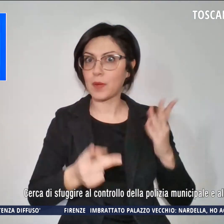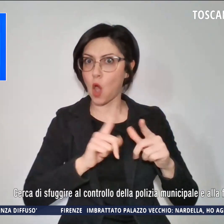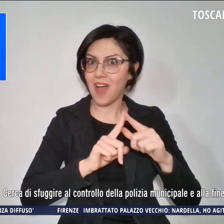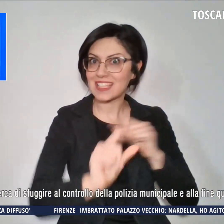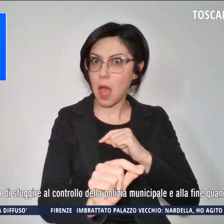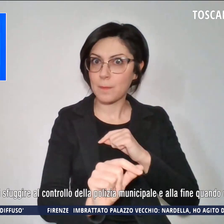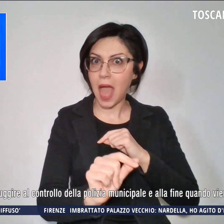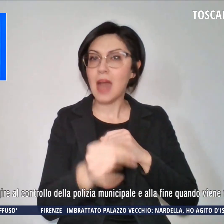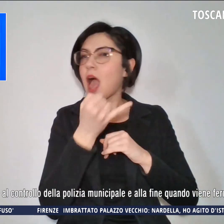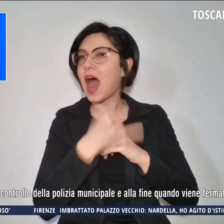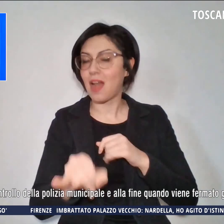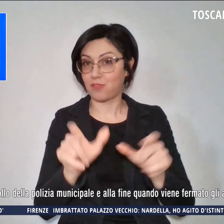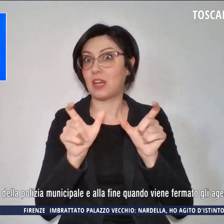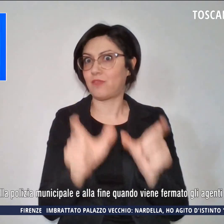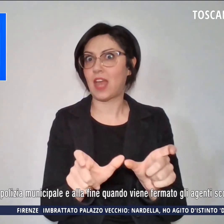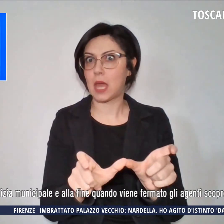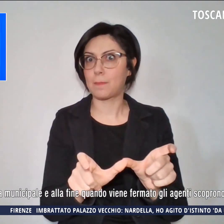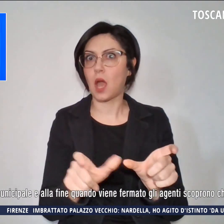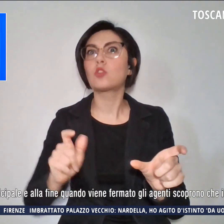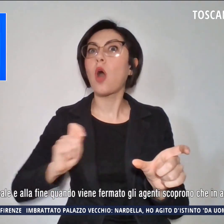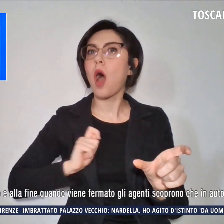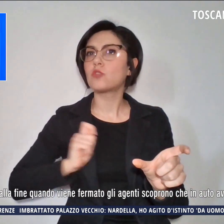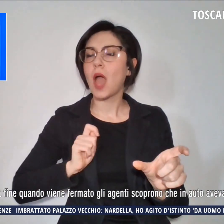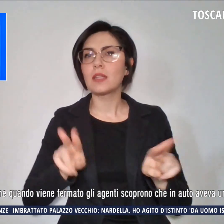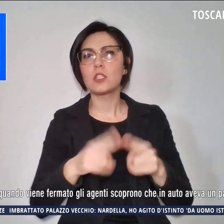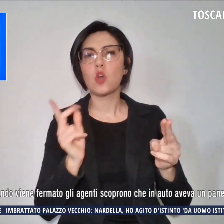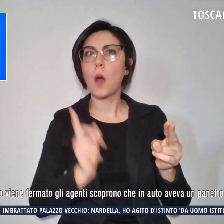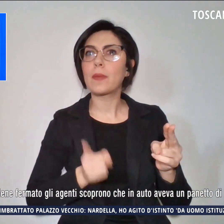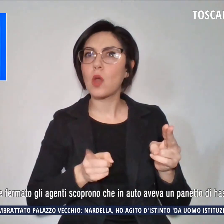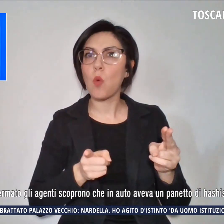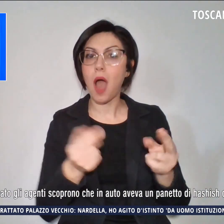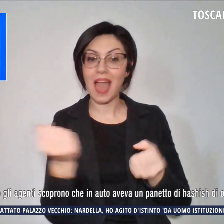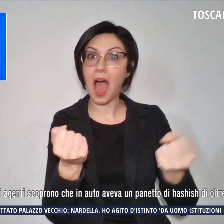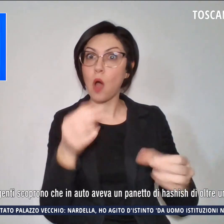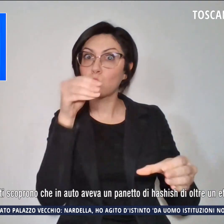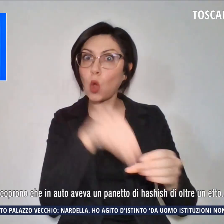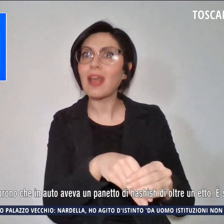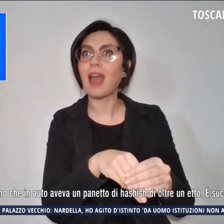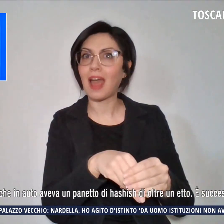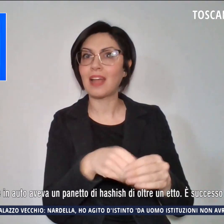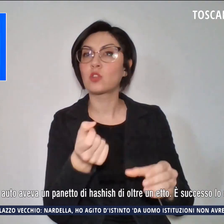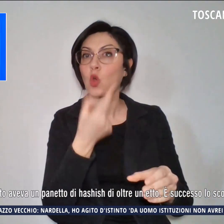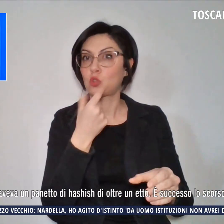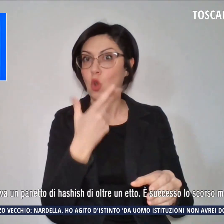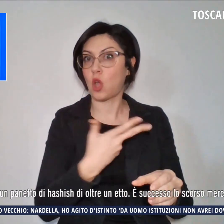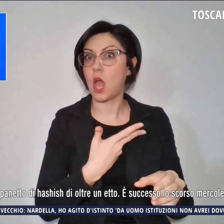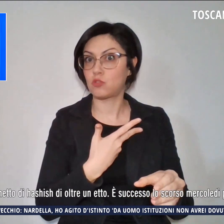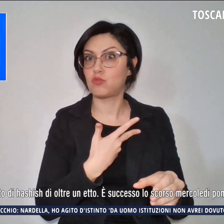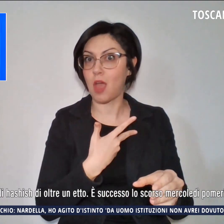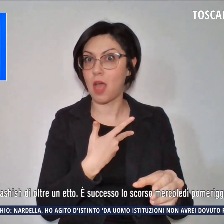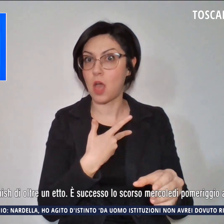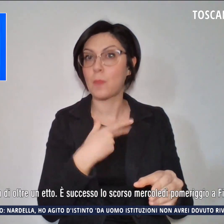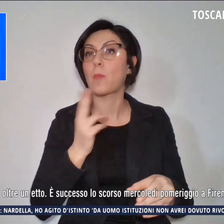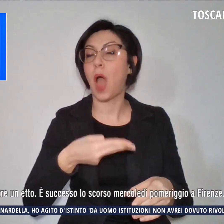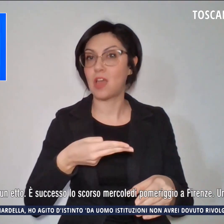fermato, gli agenti scoprono che in auto aveva della droga, si parla di hashish.